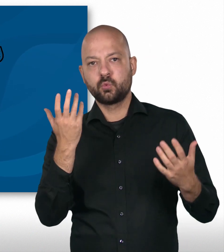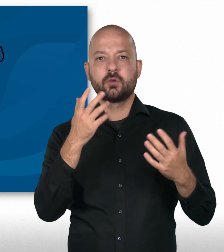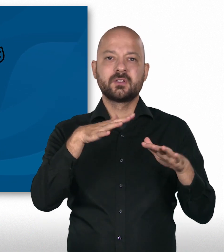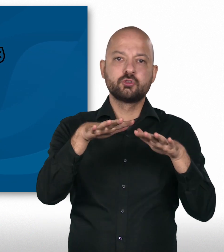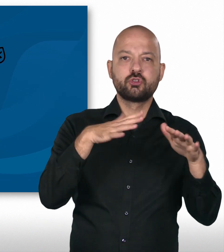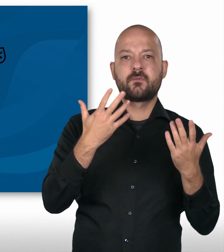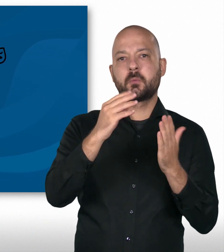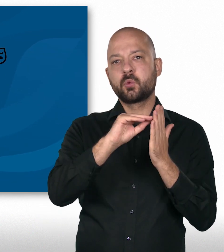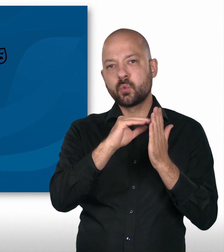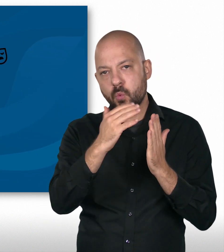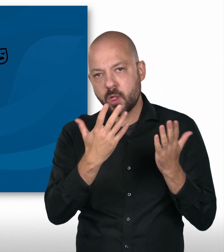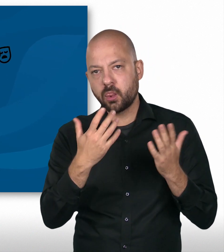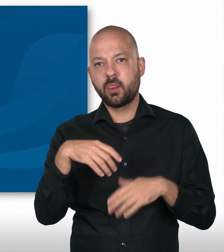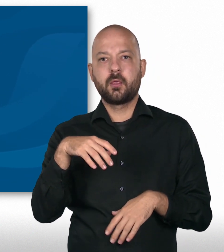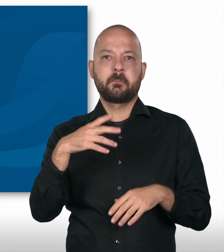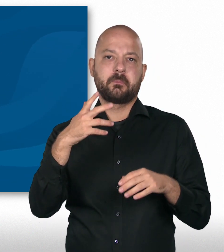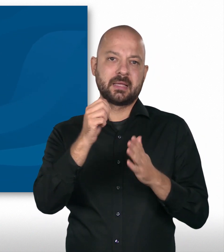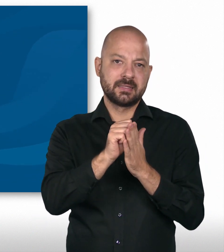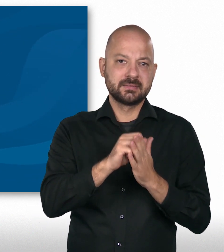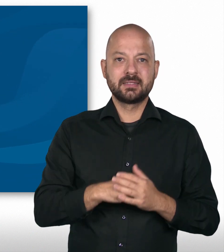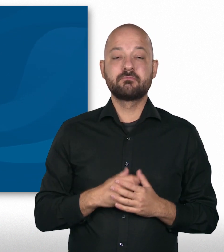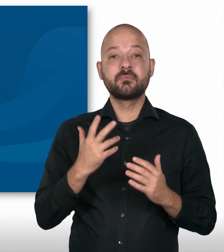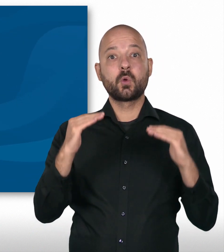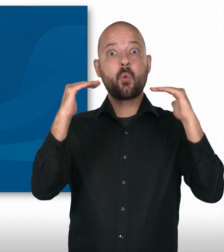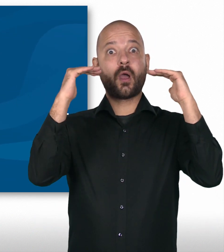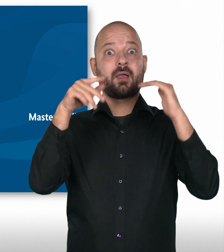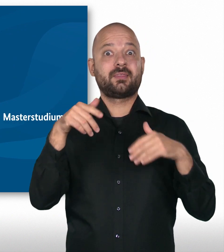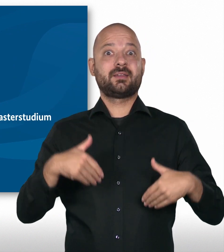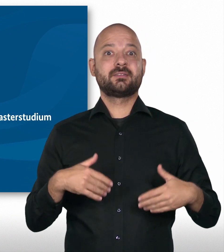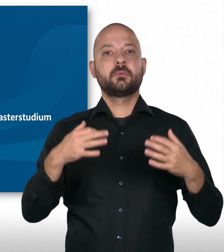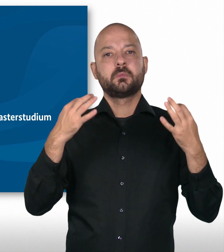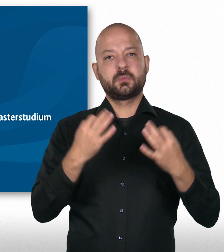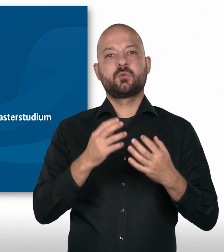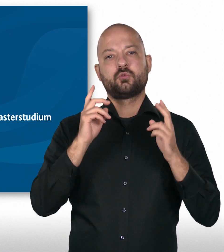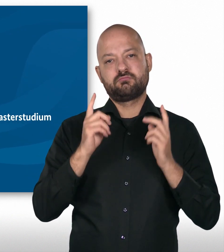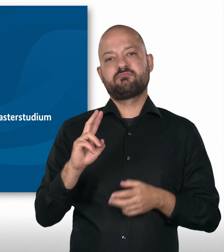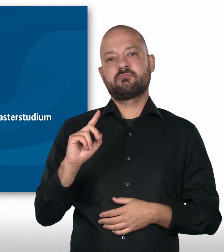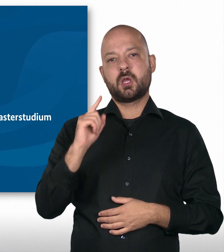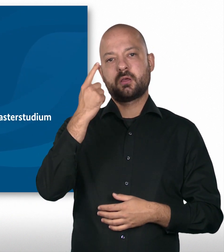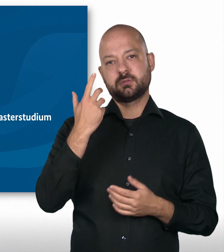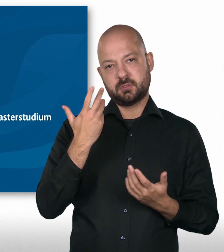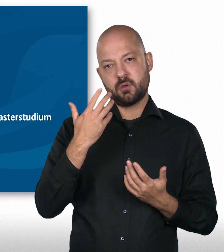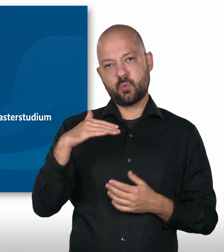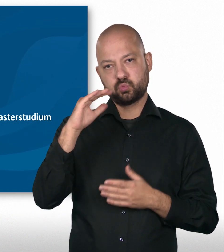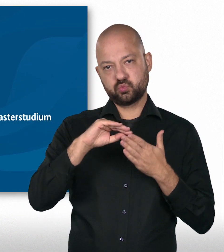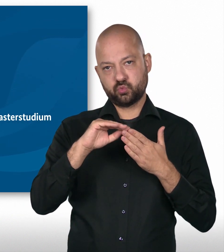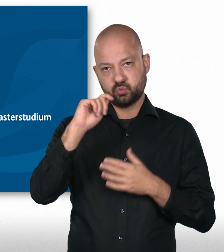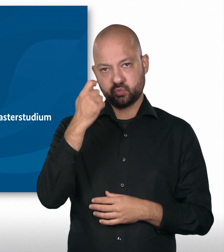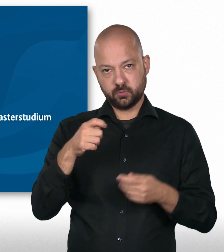oder Presse. Für den höheren Dienst benötigt man ein abgeschlossenes Master-Hochschulstudium, egal welcher